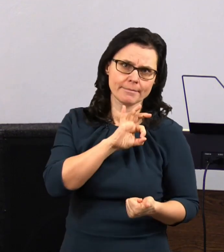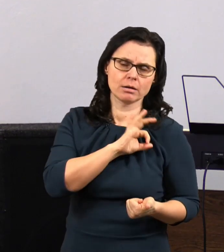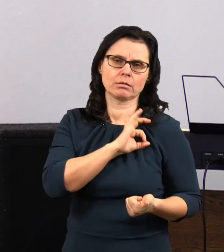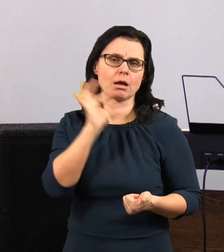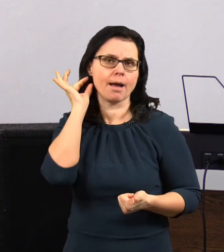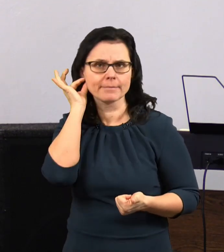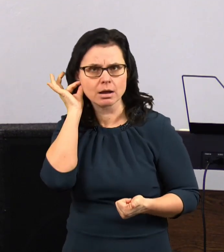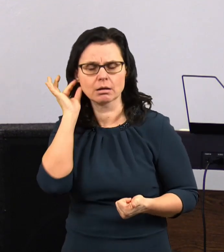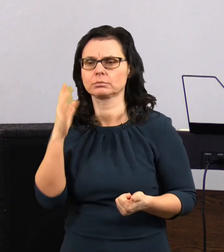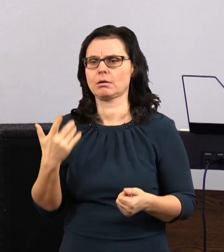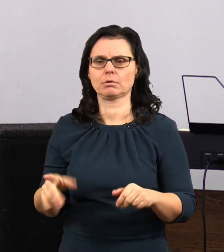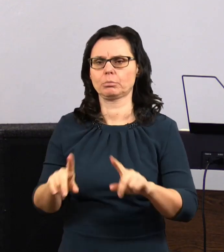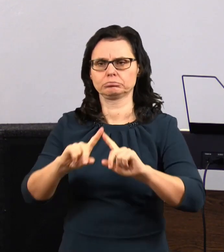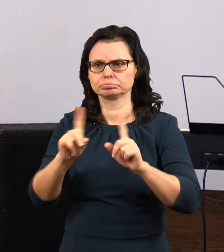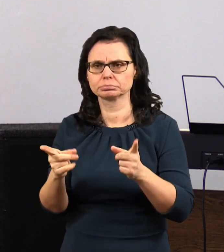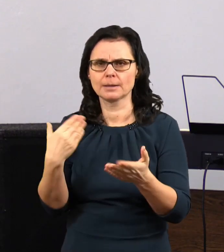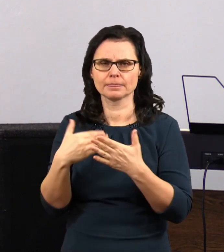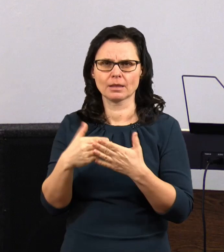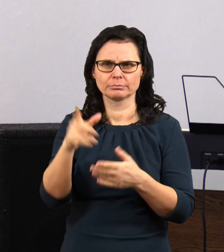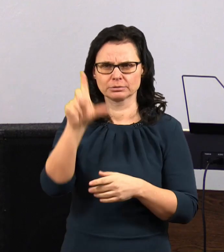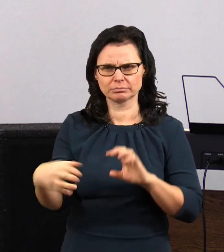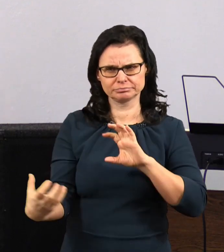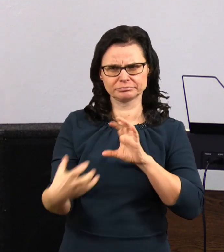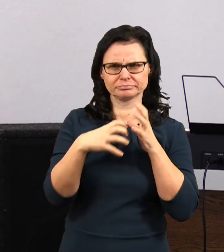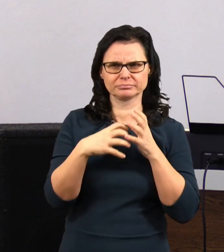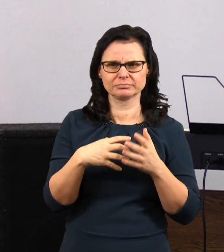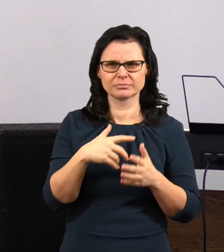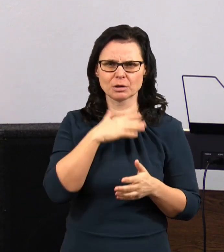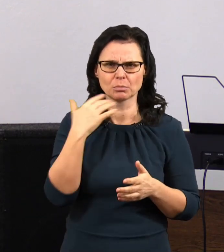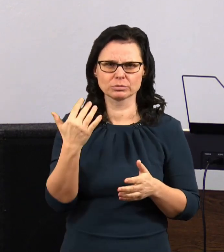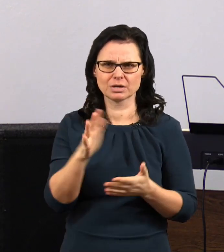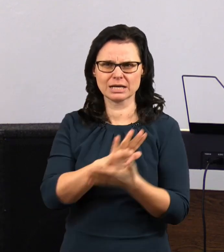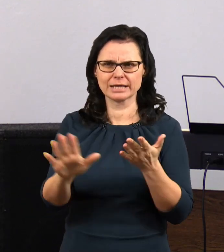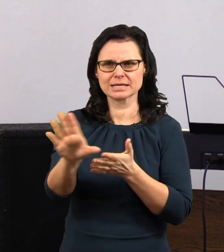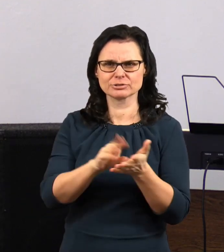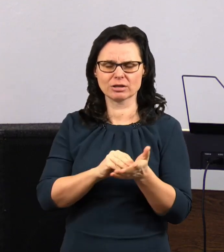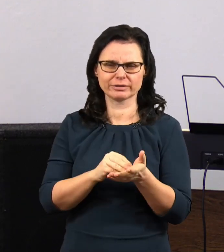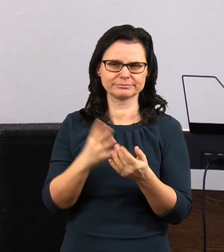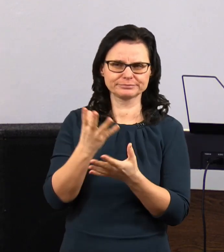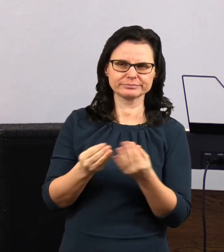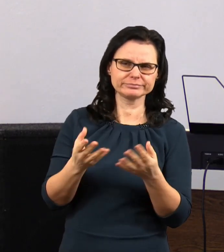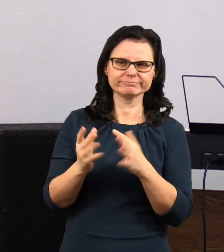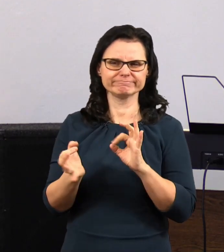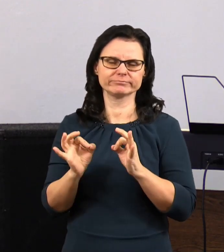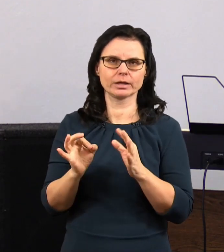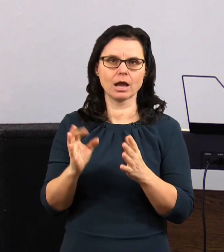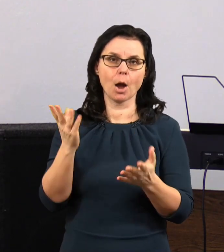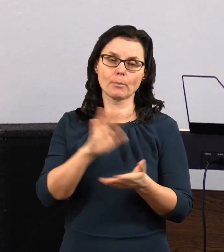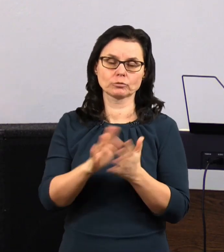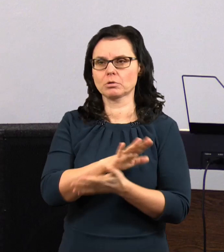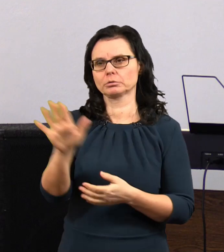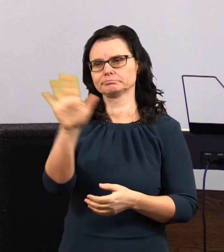nebo někoho, kdo na vás nebude působit úplně z kraje dobře. A vy si možná o něm uděláte